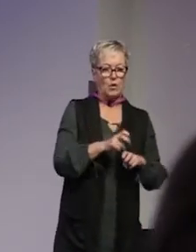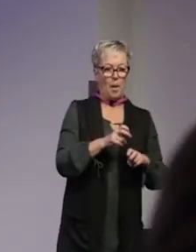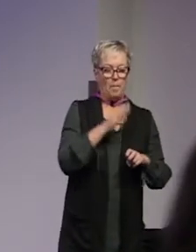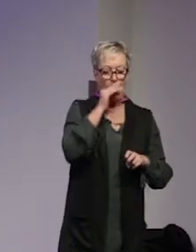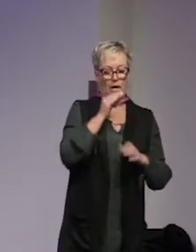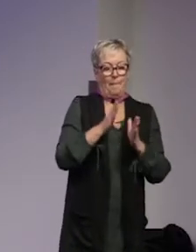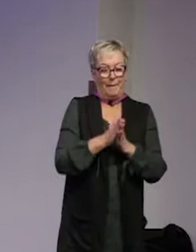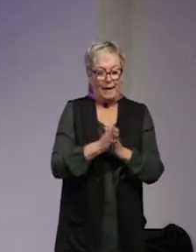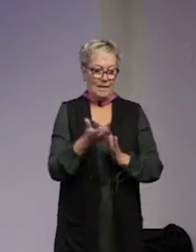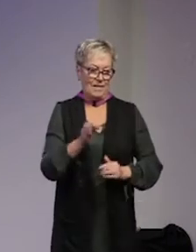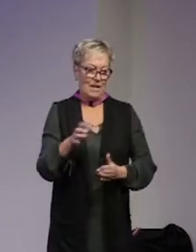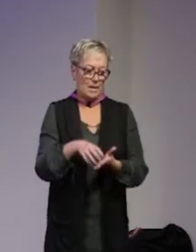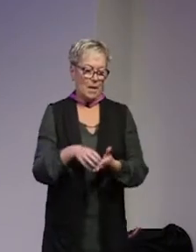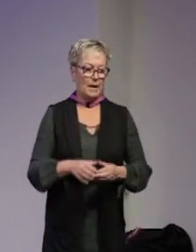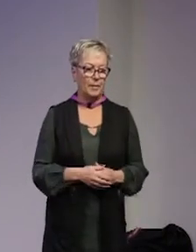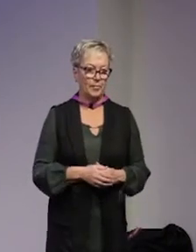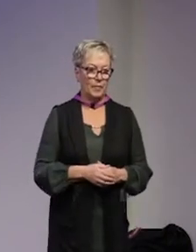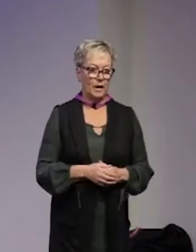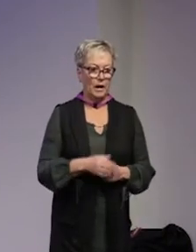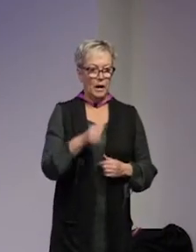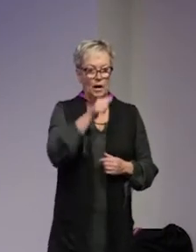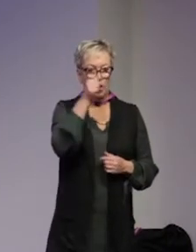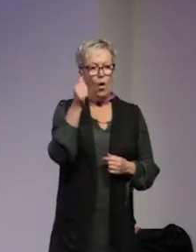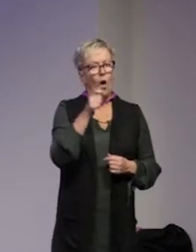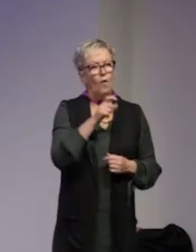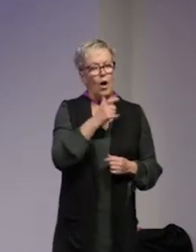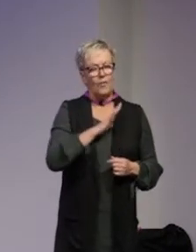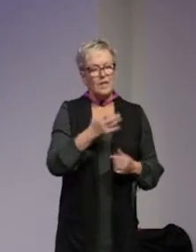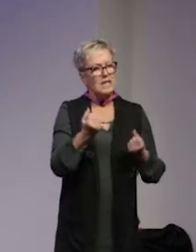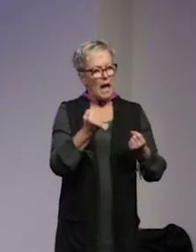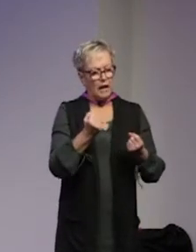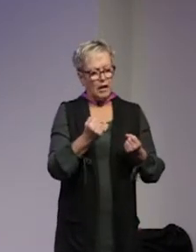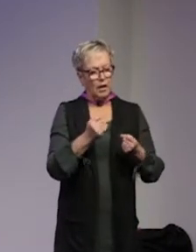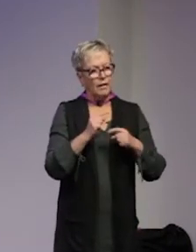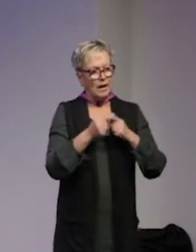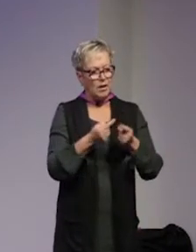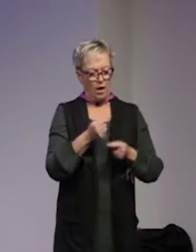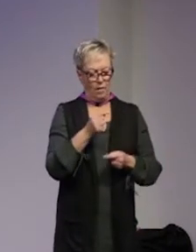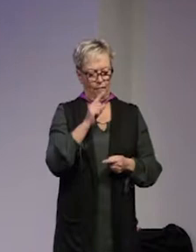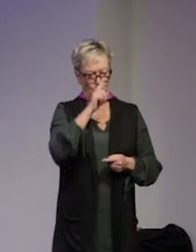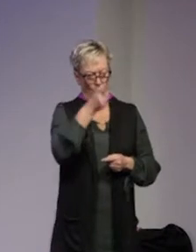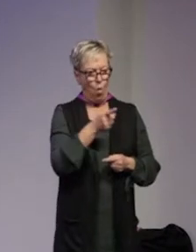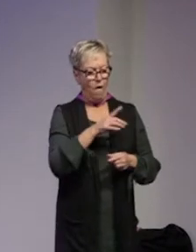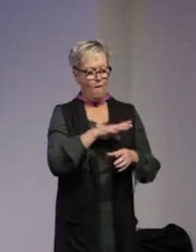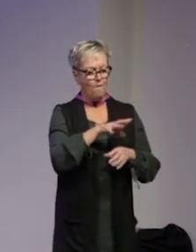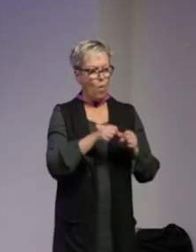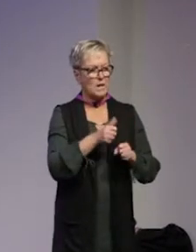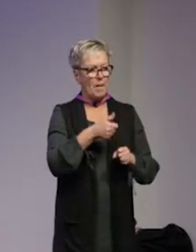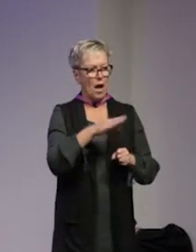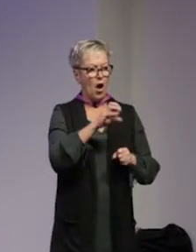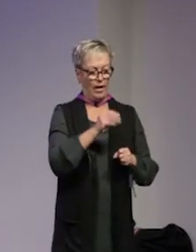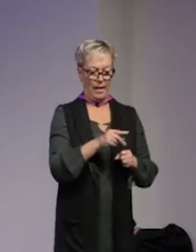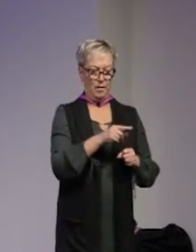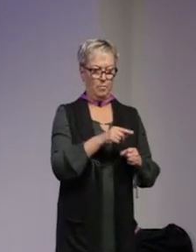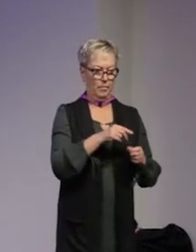civilsamhället vi såg också att det finns en väldigt stark tendens att förstå våldsbejakande extremism som ett urbant